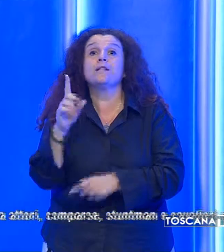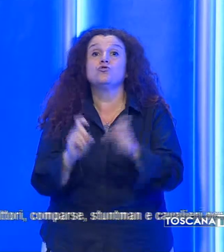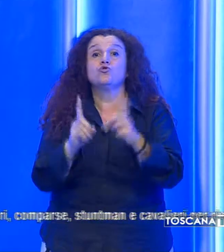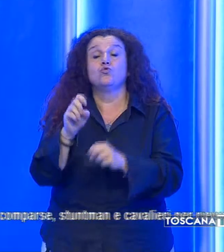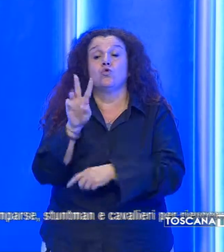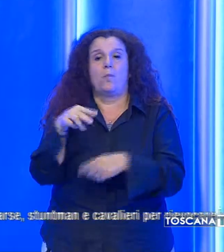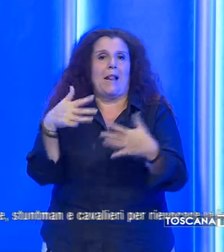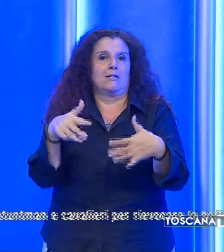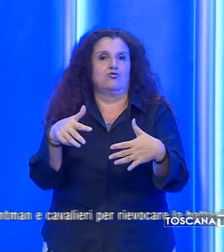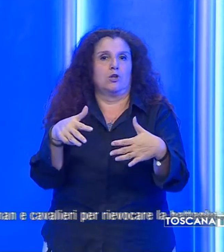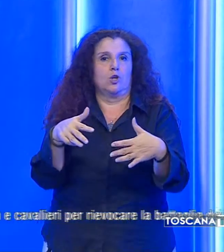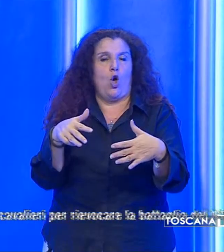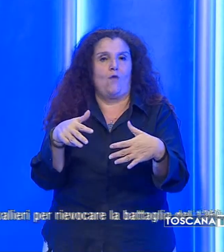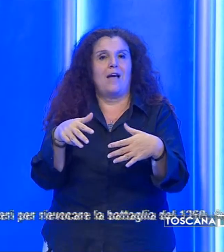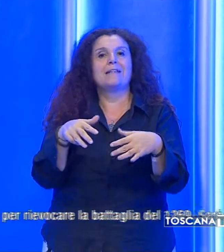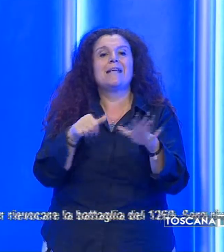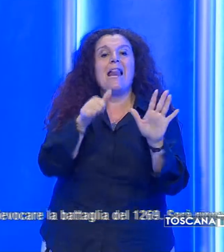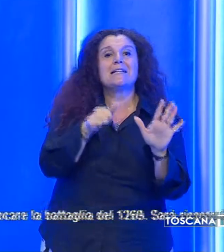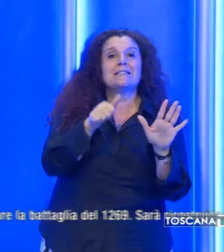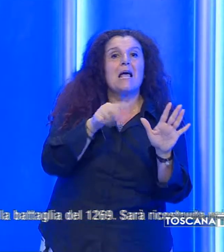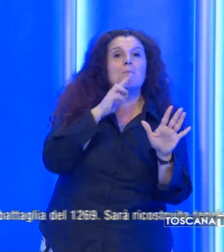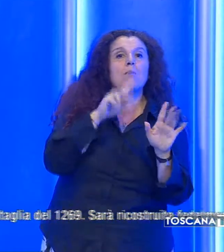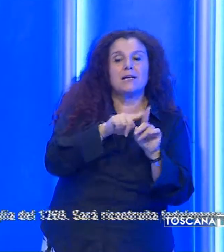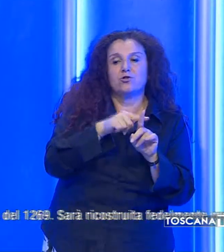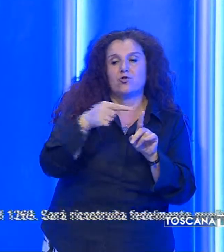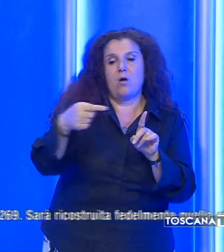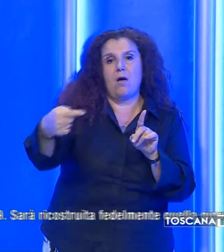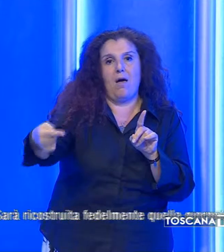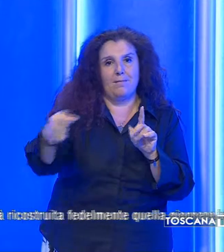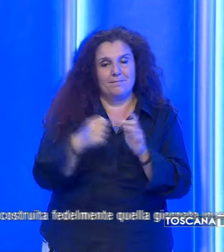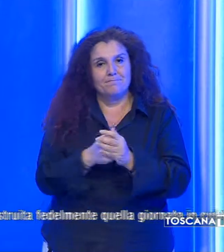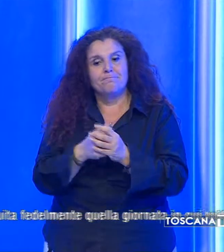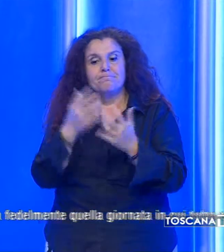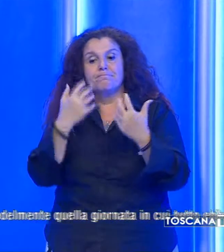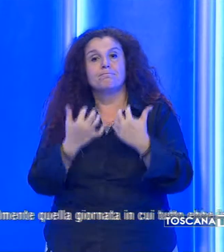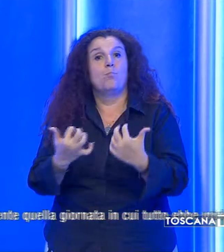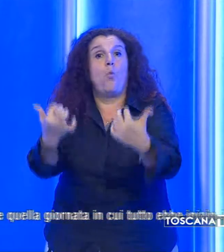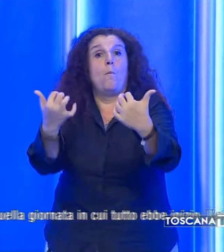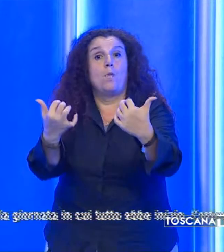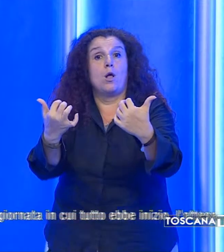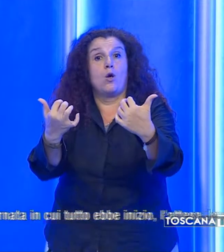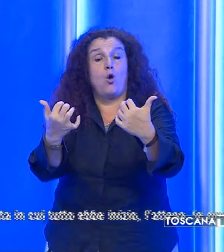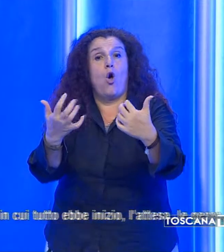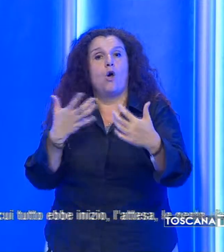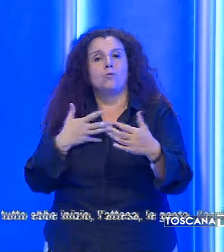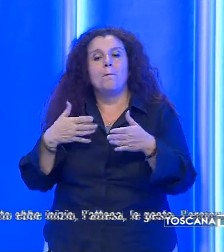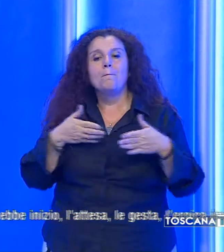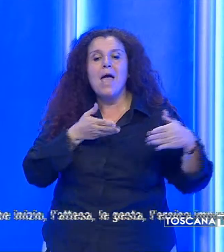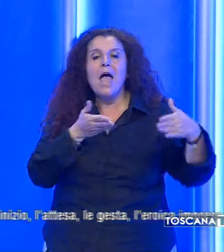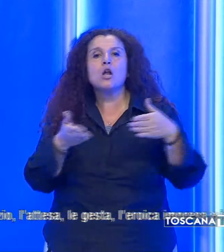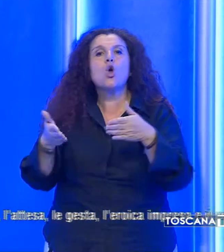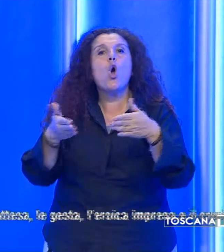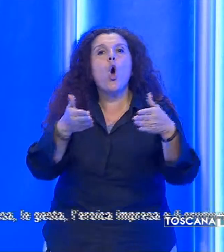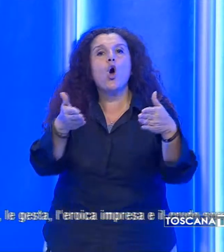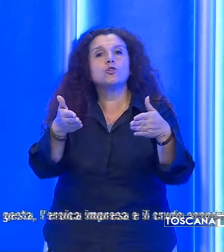2019, dalle 18 in poi. Il pubblico avrà a disposizione un percorso ad hoc